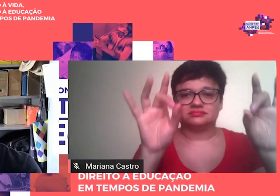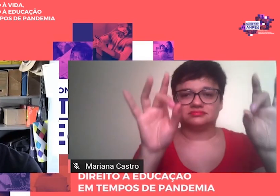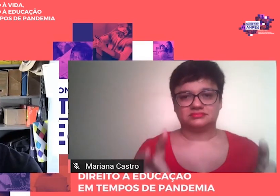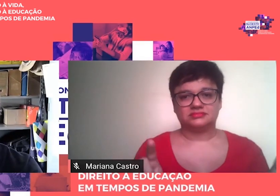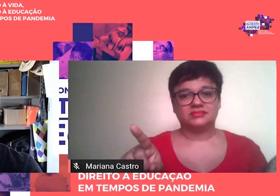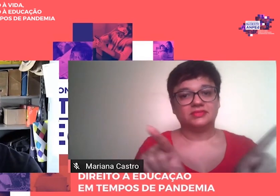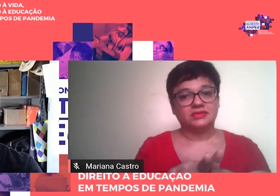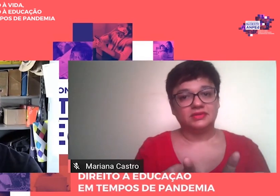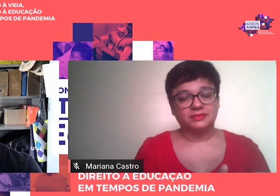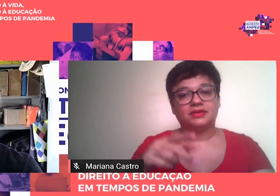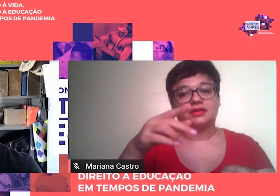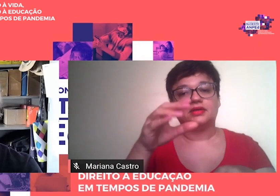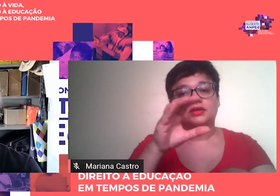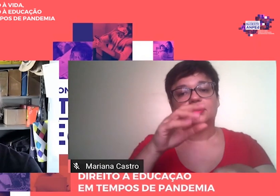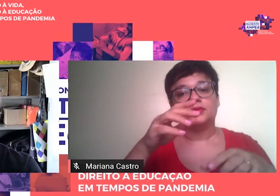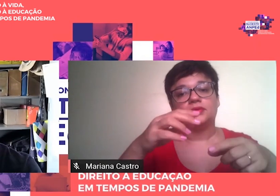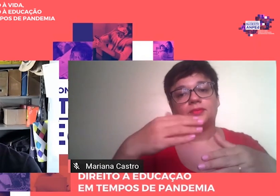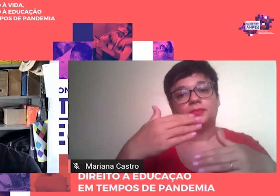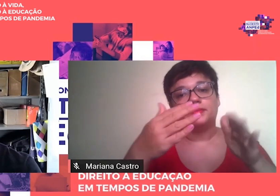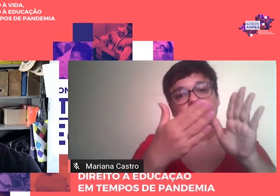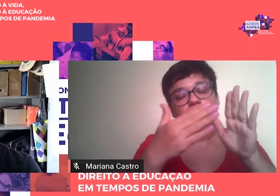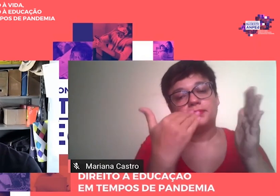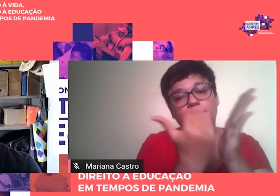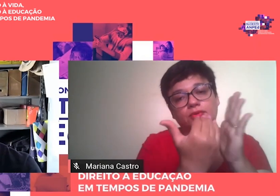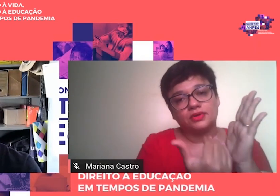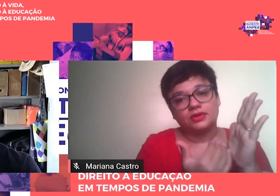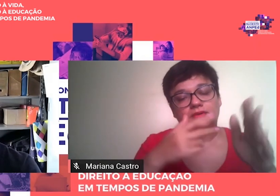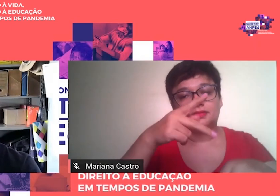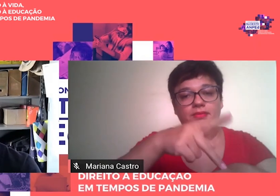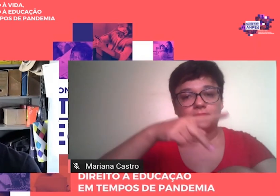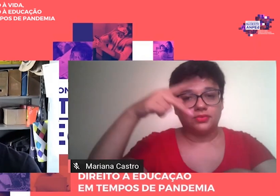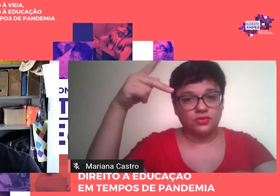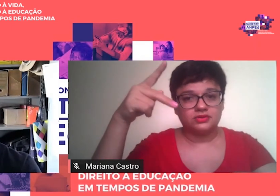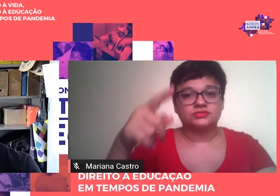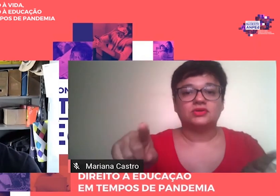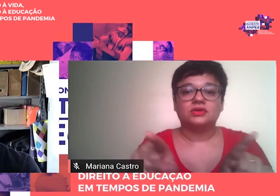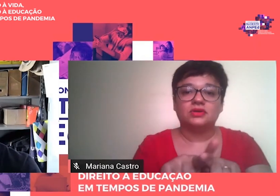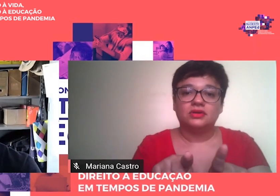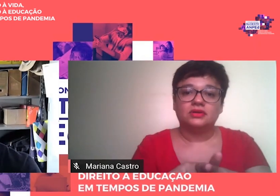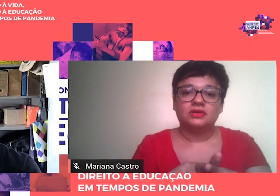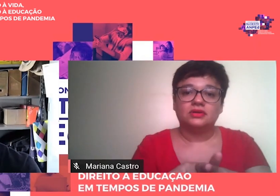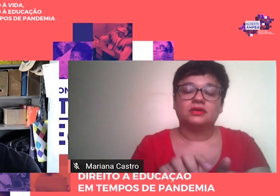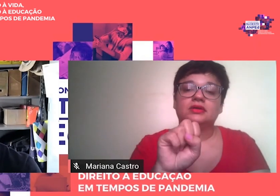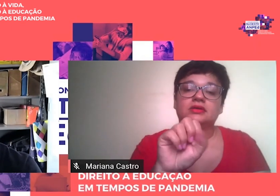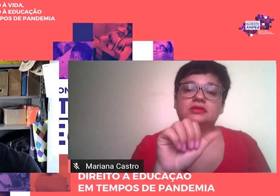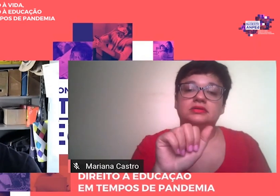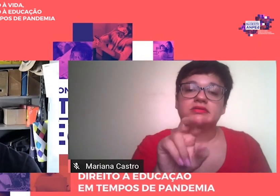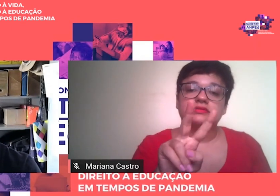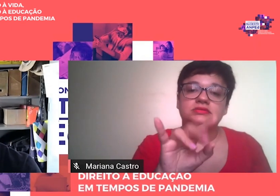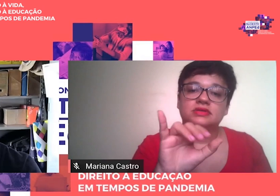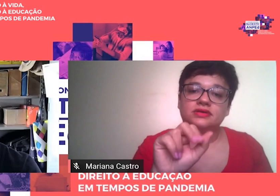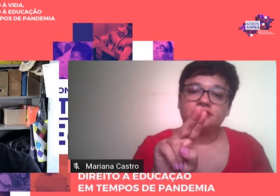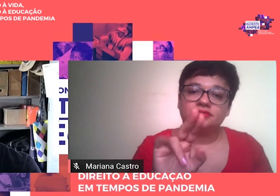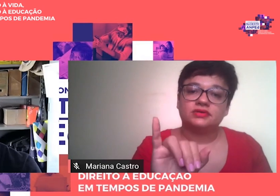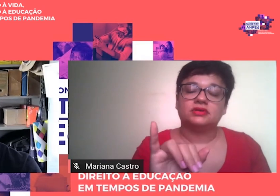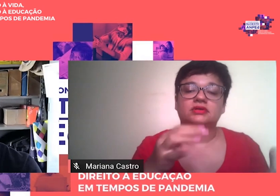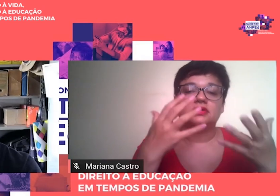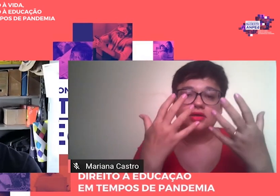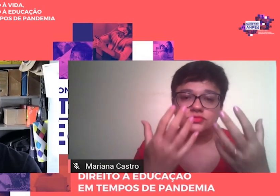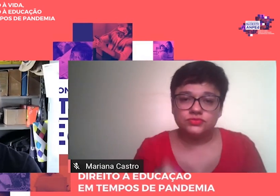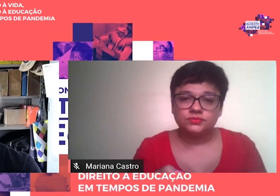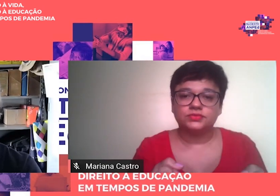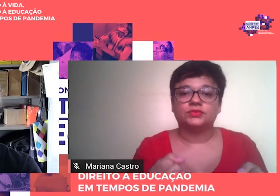nos programas de pós-graduação e educação, Saviani assumiu a perspectiva teórico-metodológica